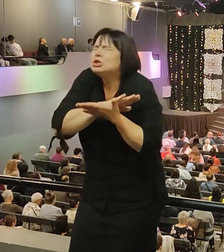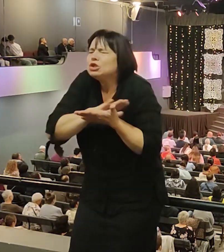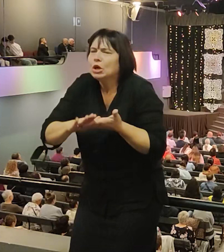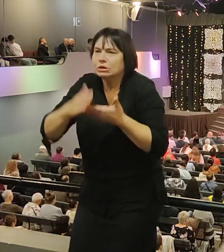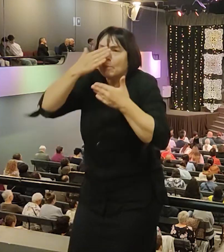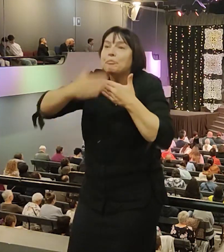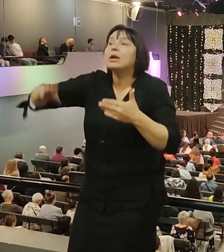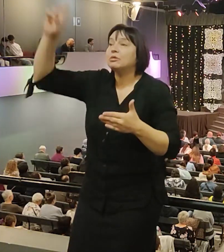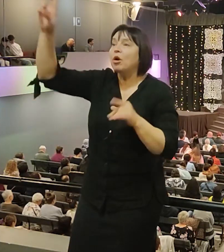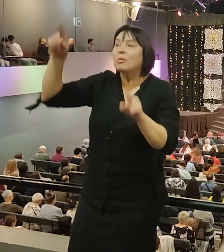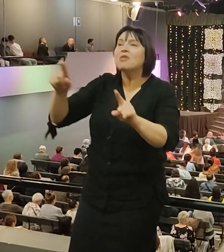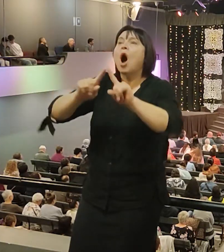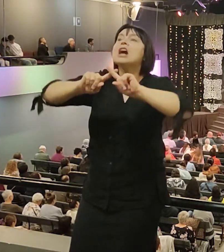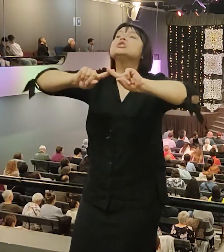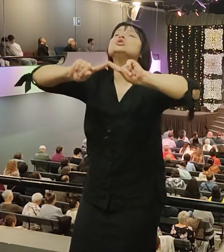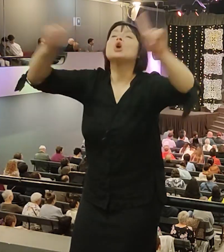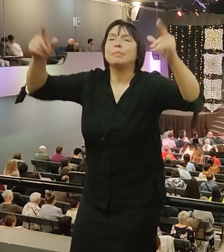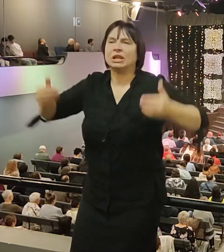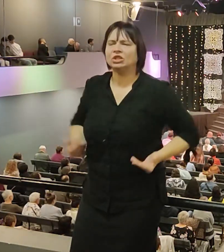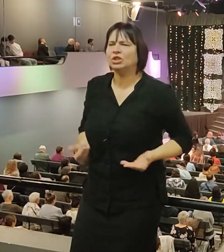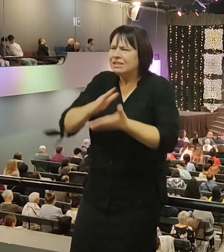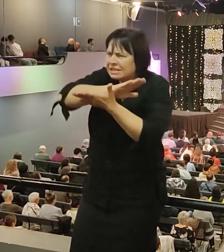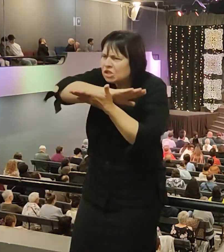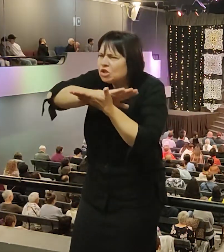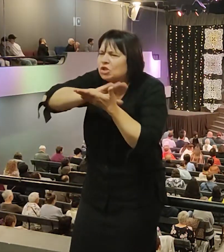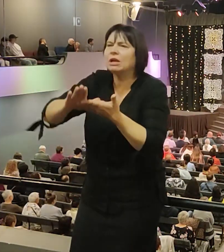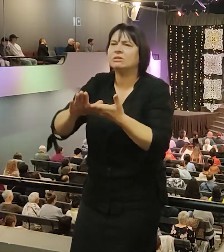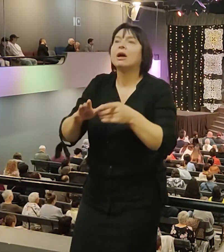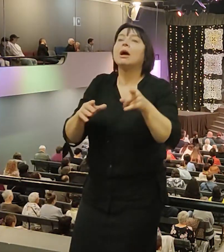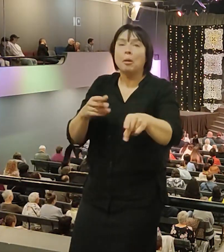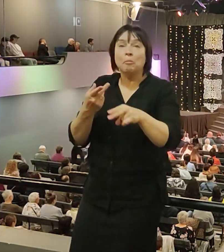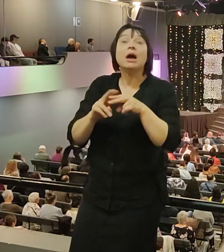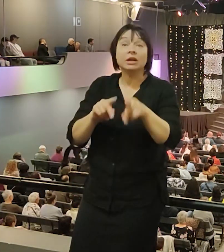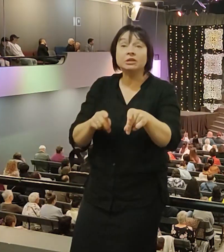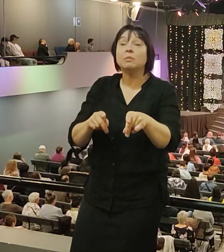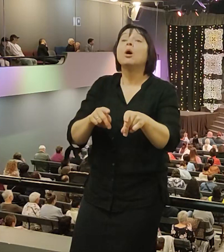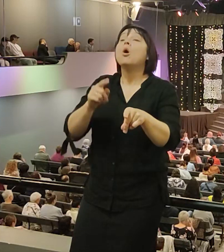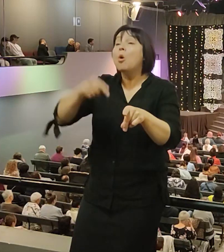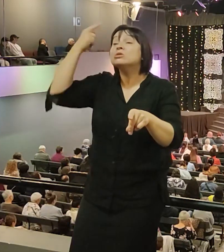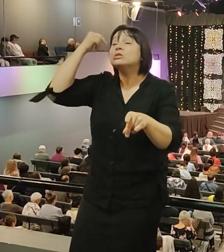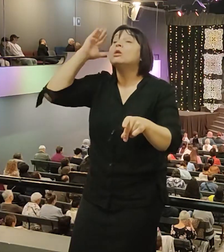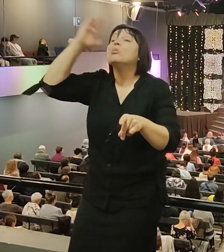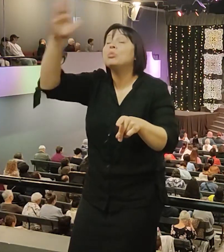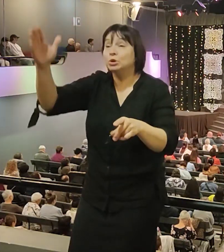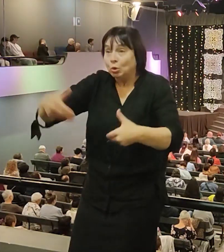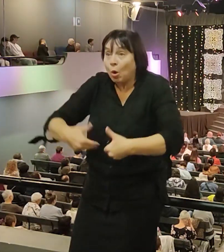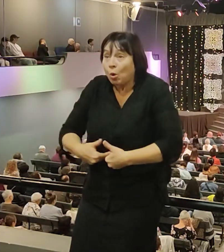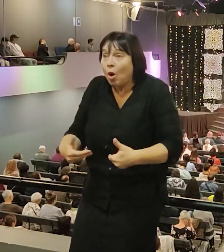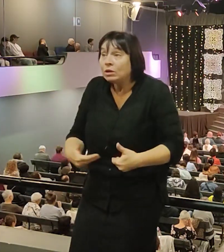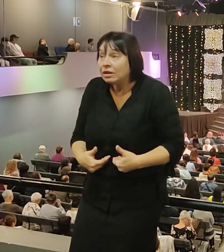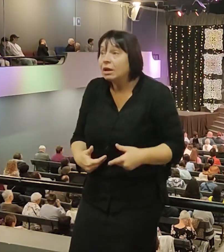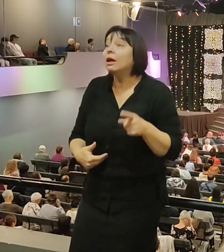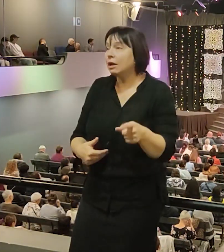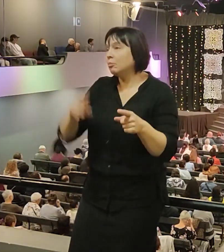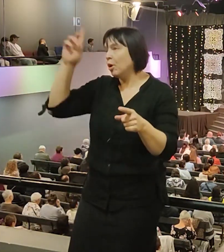его особенность была. Поэтому он предвидел голод и стал великим человеком, который пестал историю